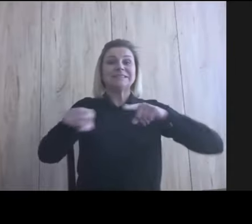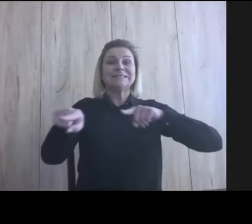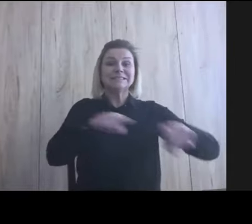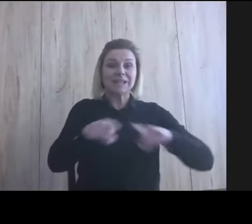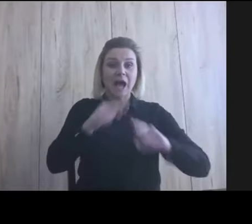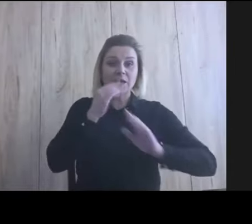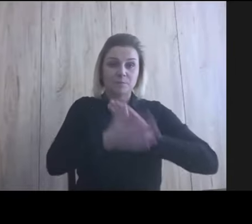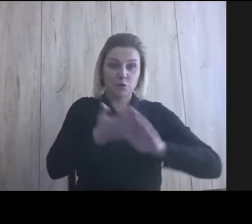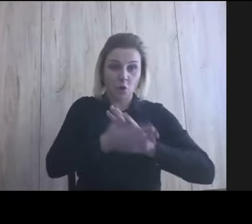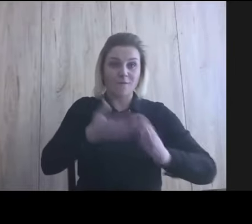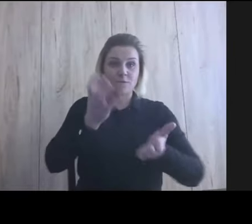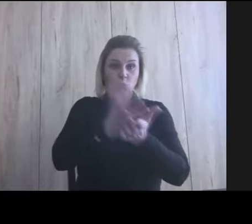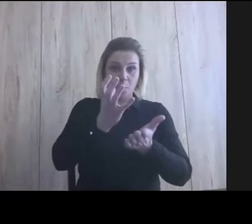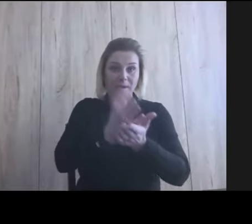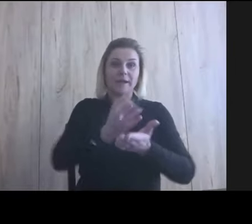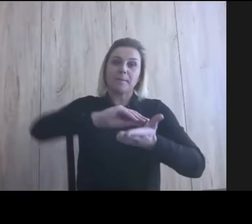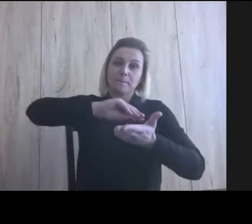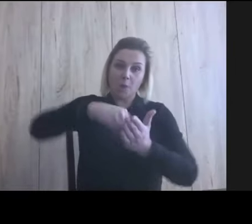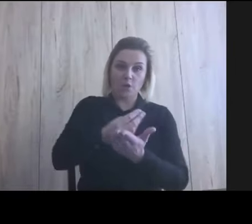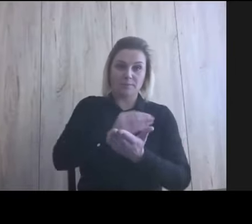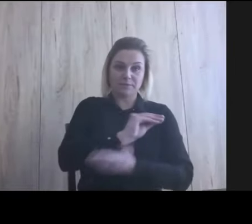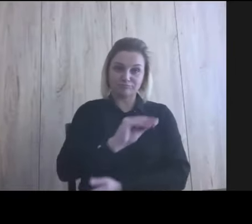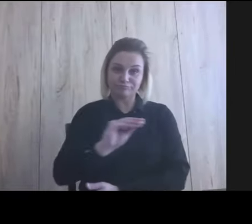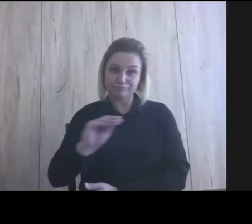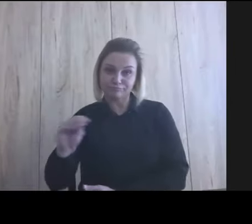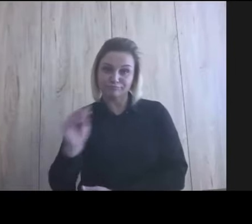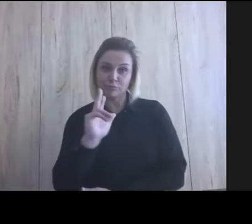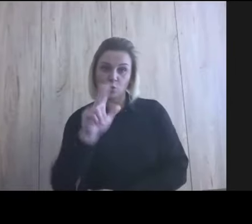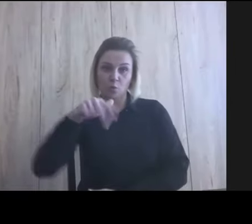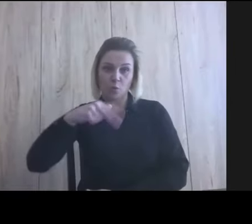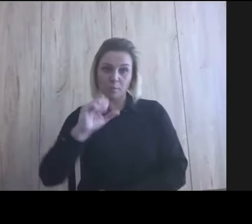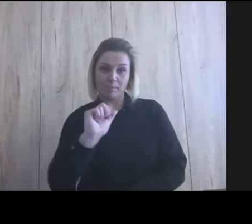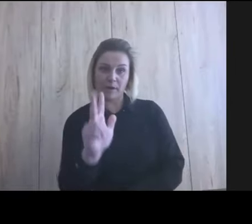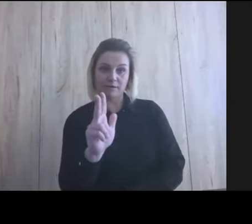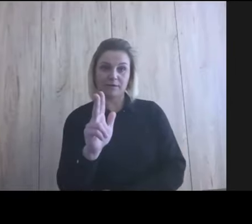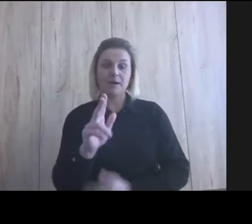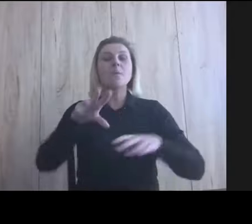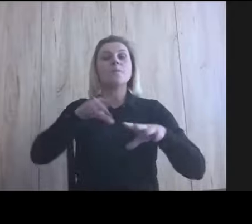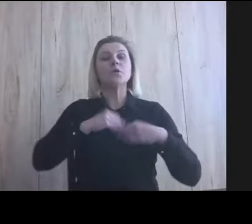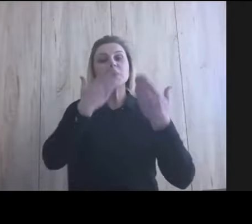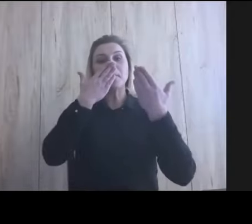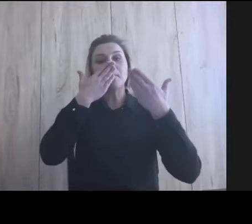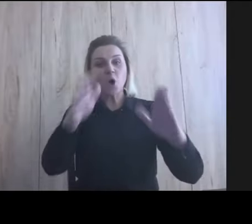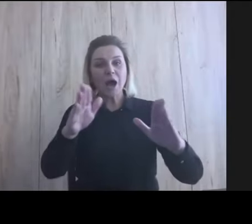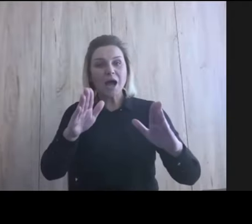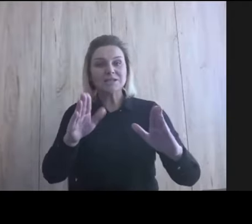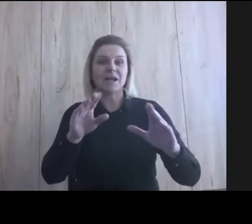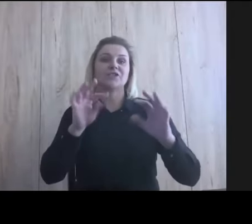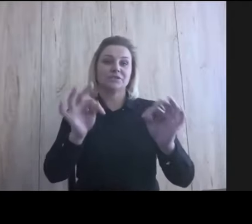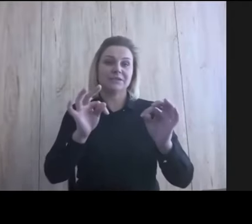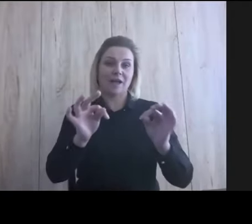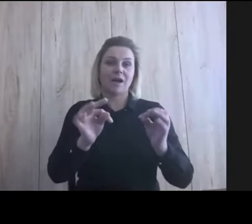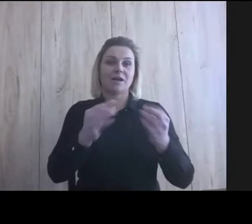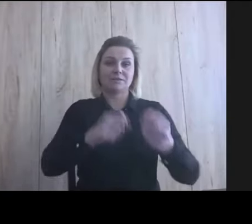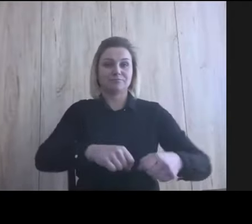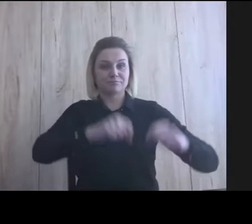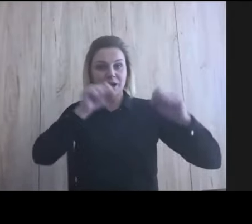kubek i podpis kubek. Jeżeli korzystamy teraz z prezentacji, możemy puścić dźwięk lektora, który mówi kubek, co ma swoje